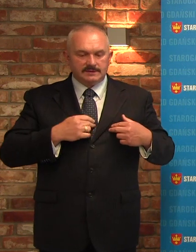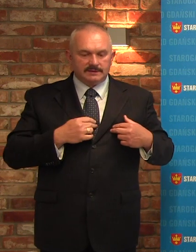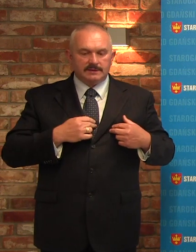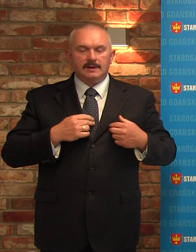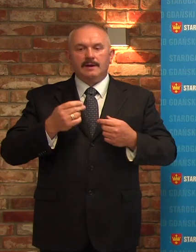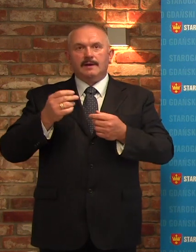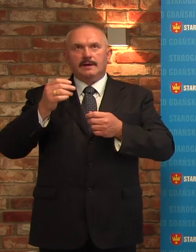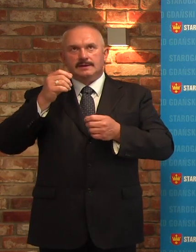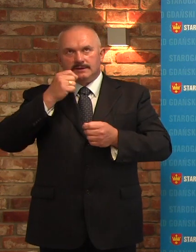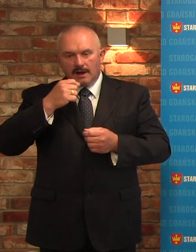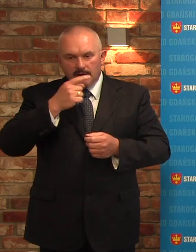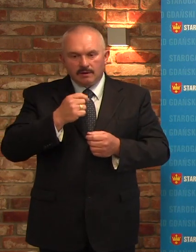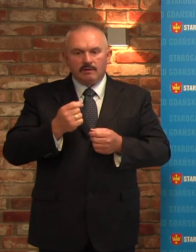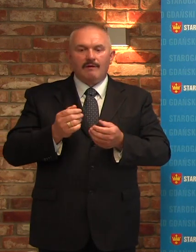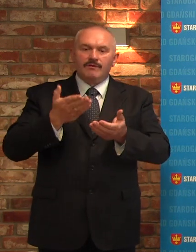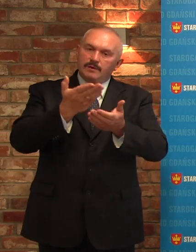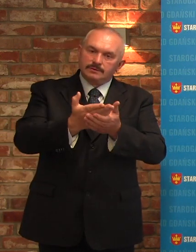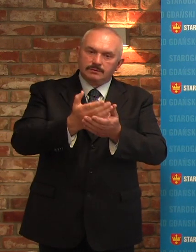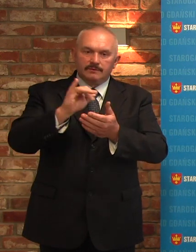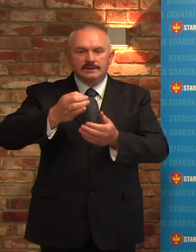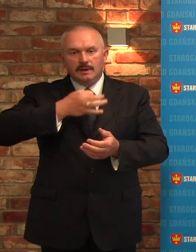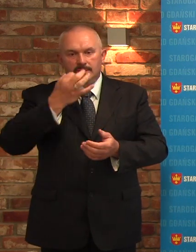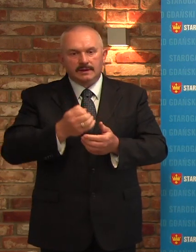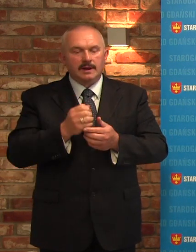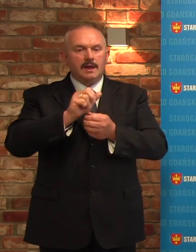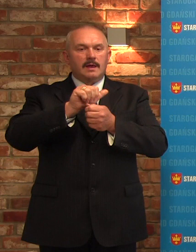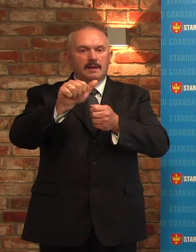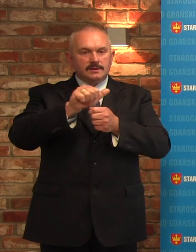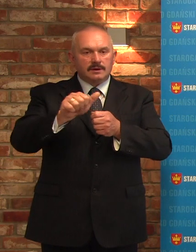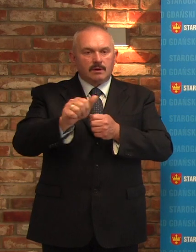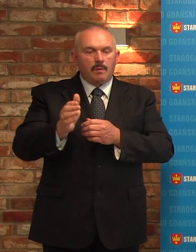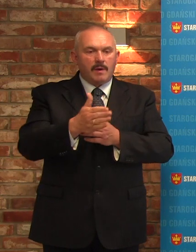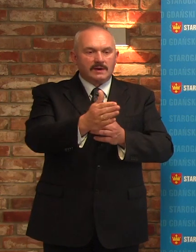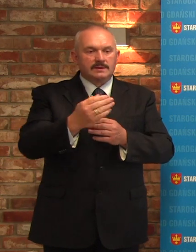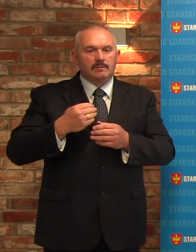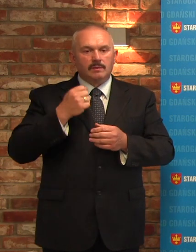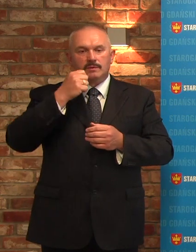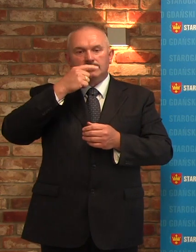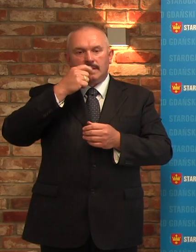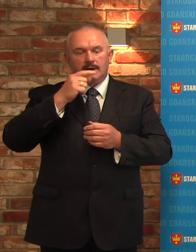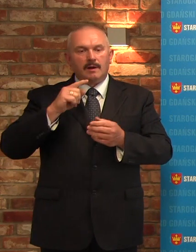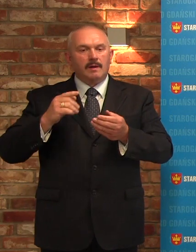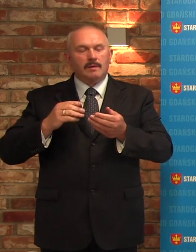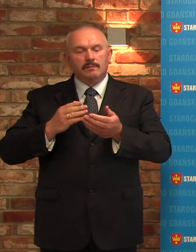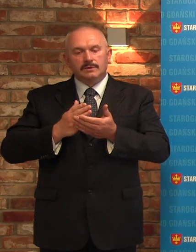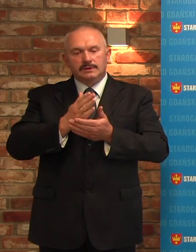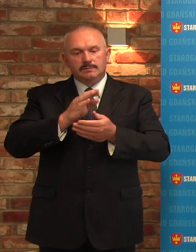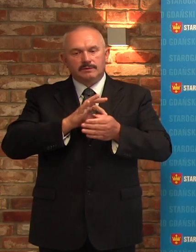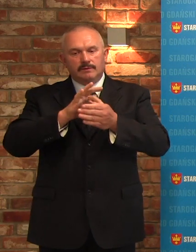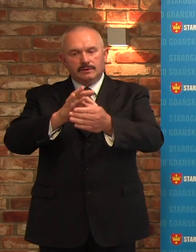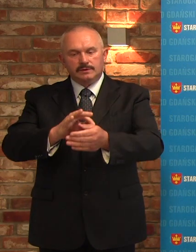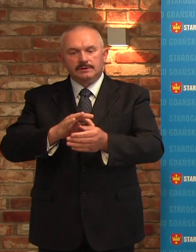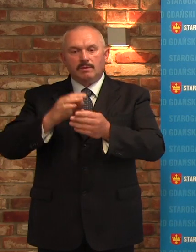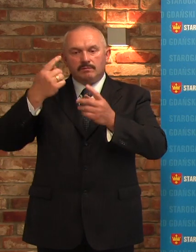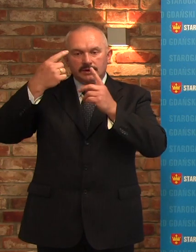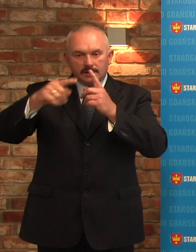Wniosków i Petycji. 11 marca przekazano skargę przez przewodniczącego Komisji Skarg do